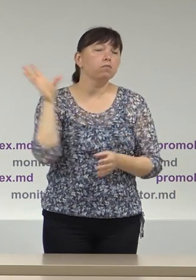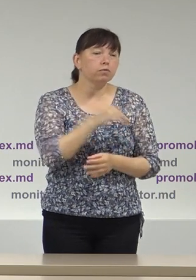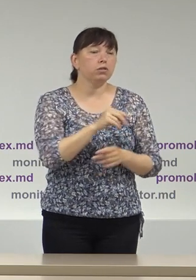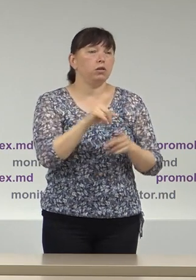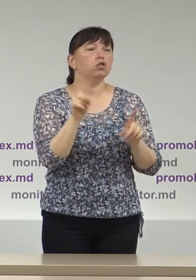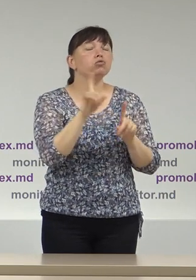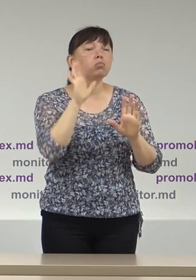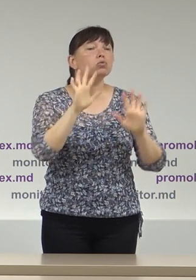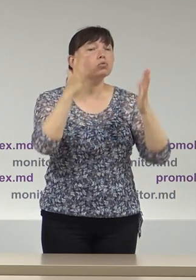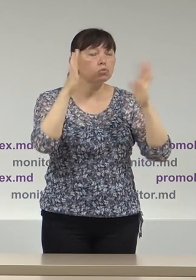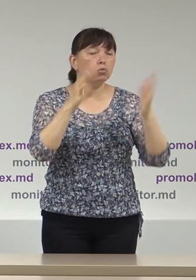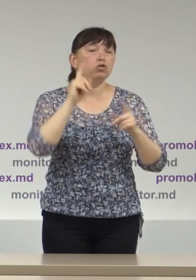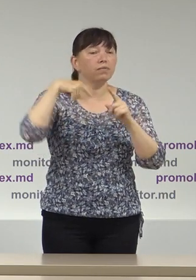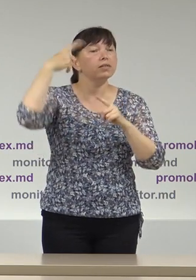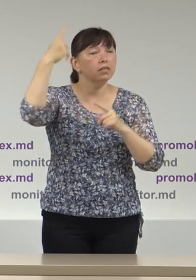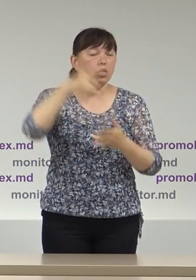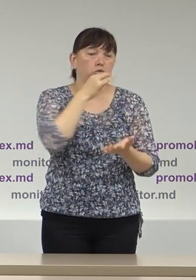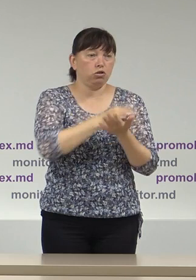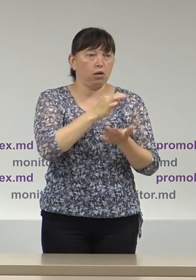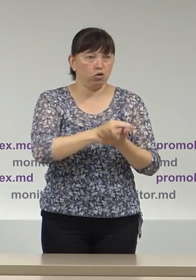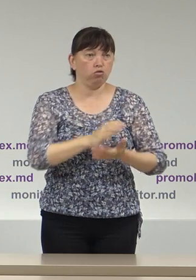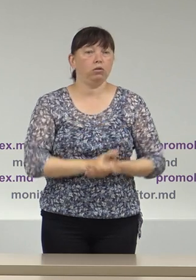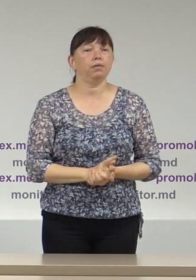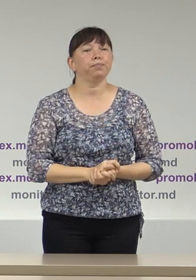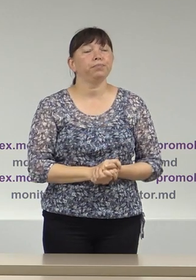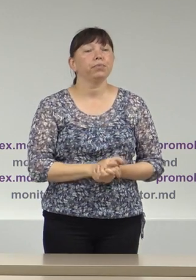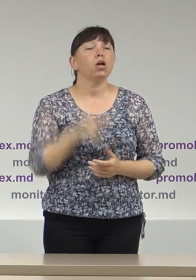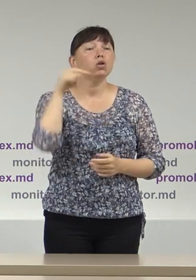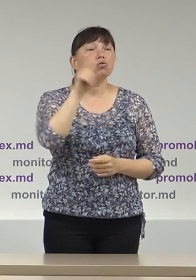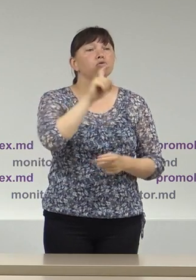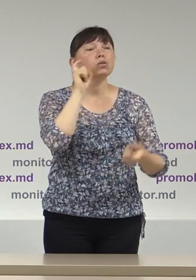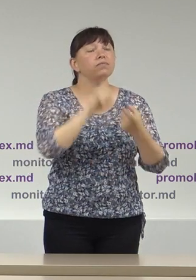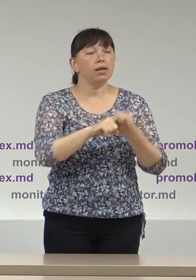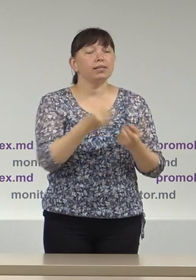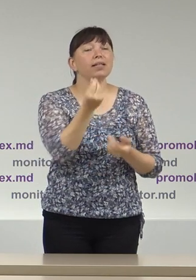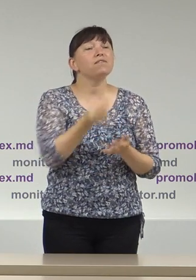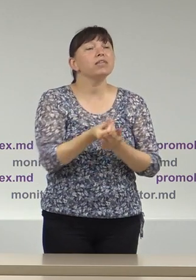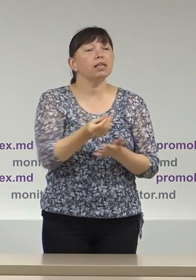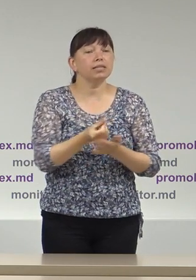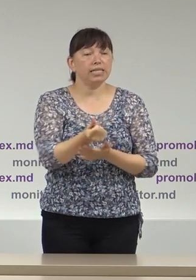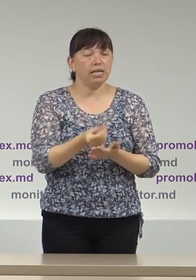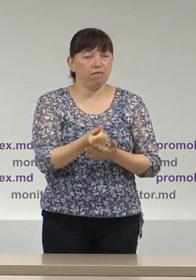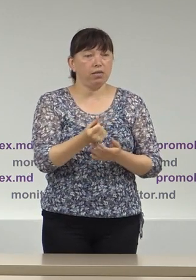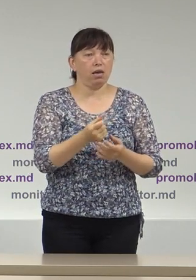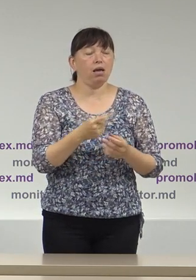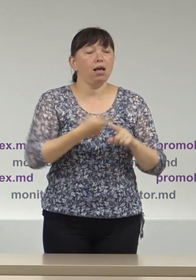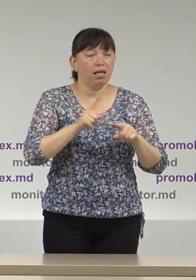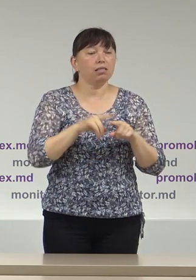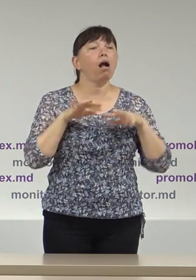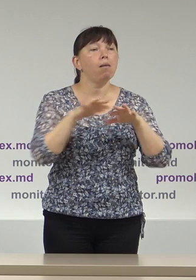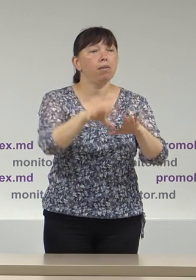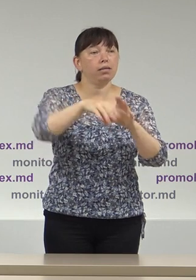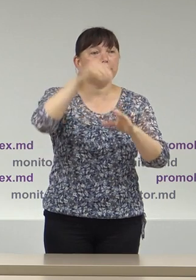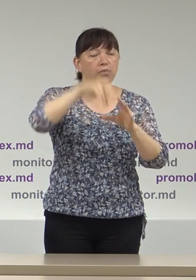aceste cazuri și în rapoartele ulterioare cât privește finanțarea campaniei electorale